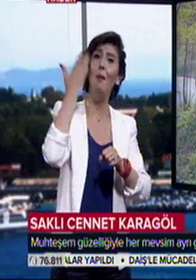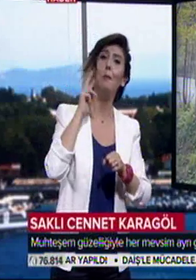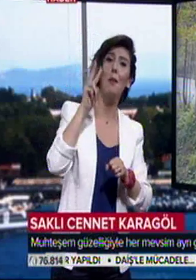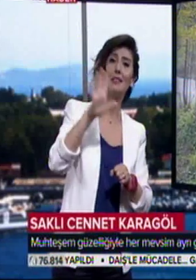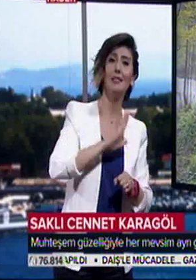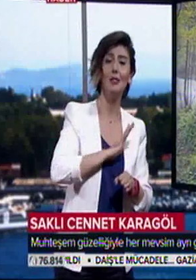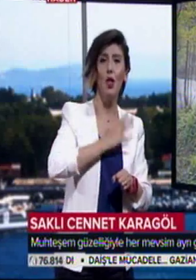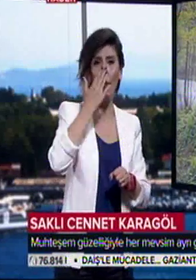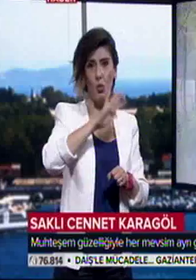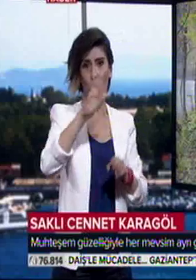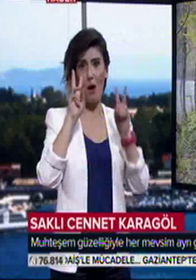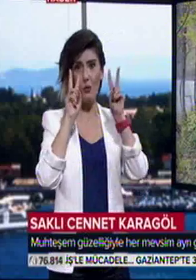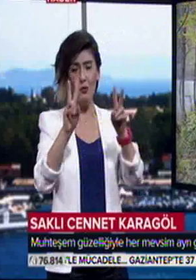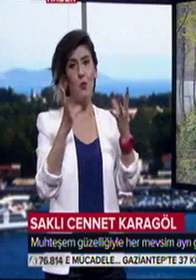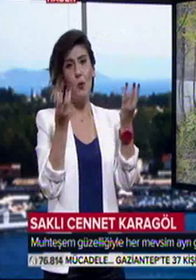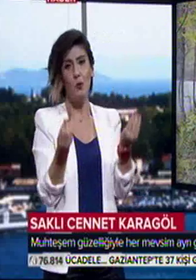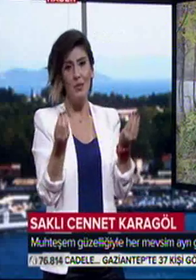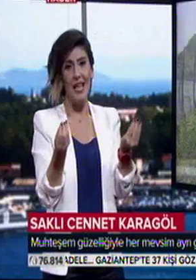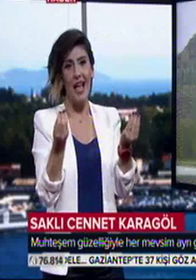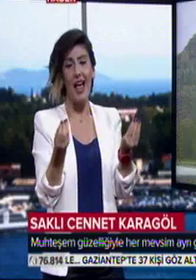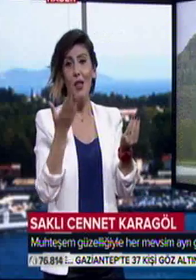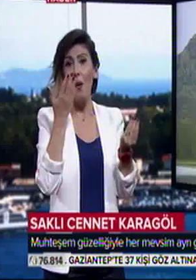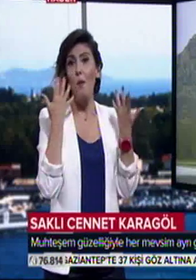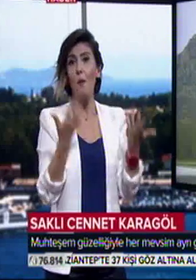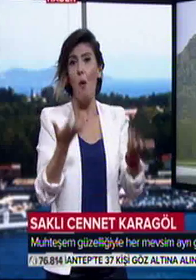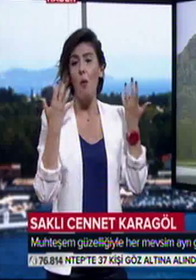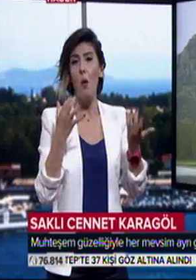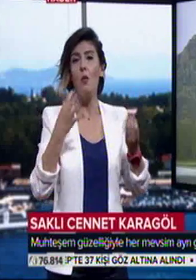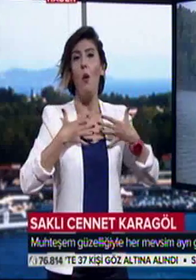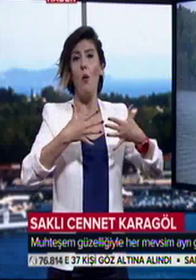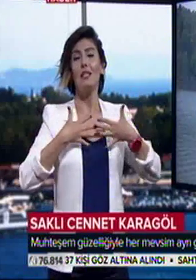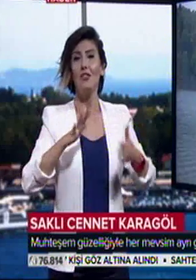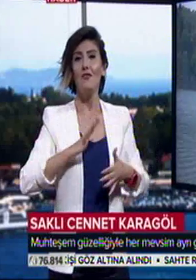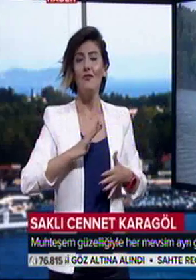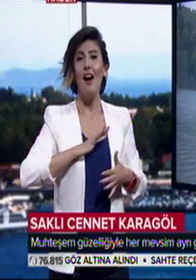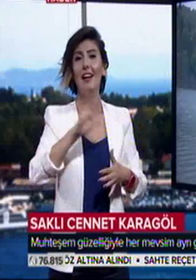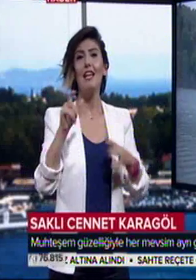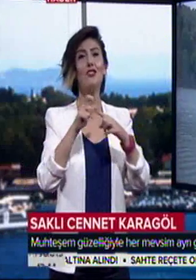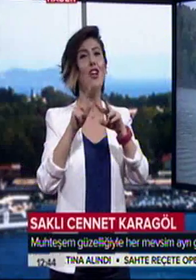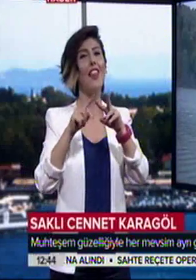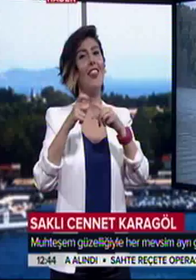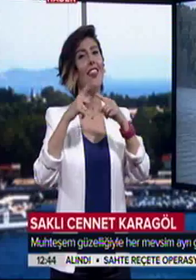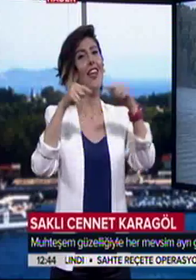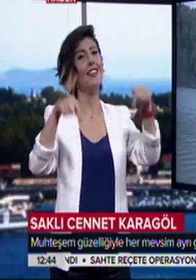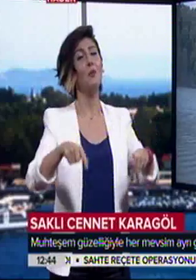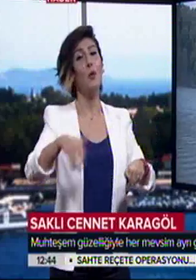Doğayı görecili çok güzel, buranın bol oksijeni var, yeryüzü tenledi burası. Bu dağının bu kadar güzel olduğunu tahmin edemiyordum.